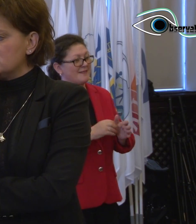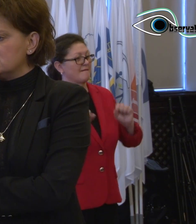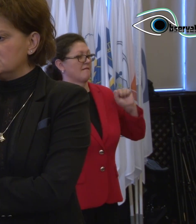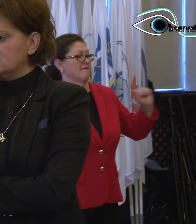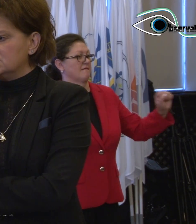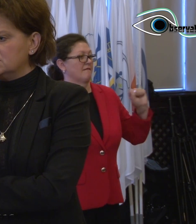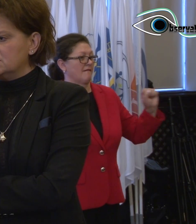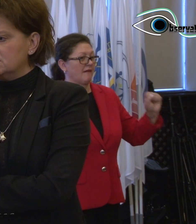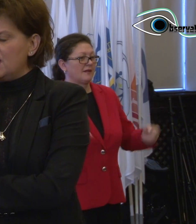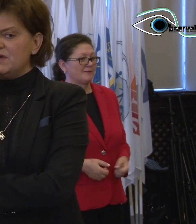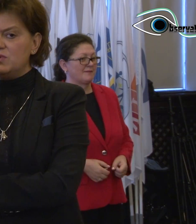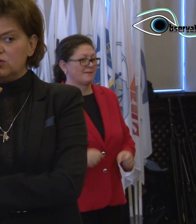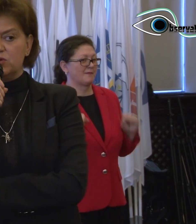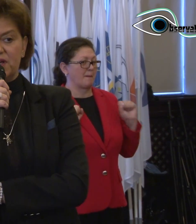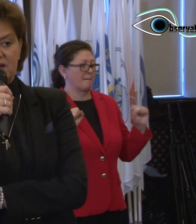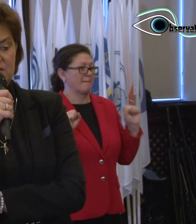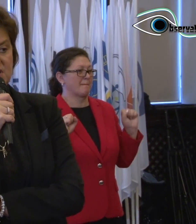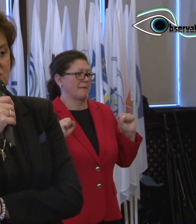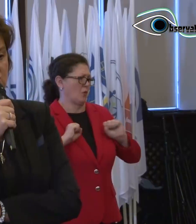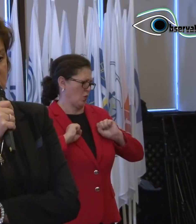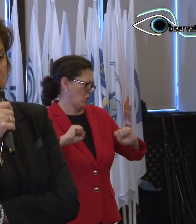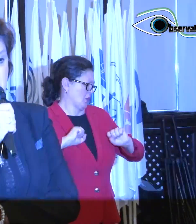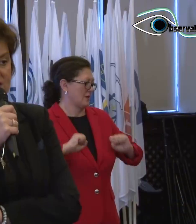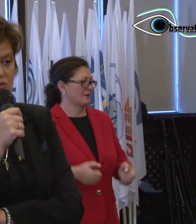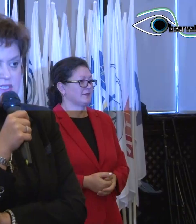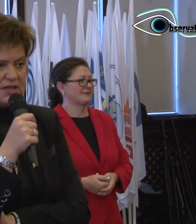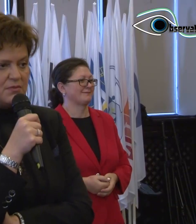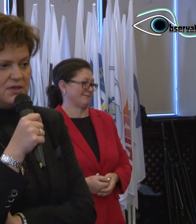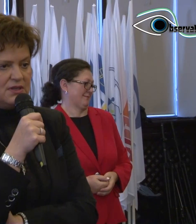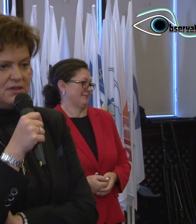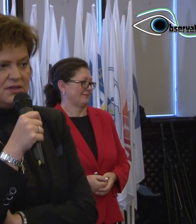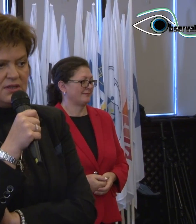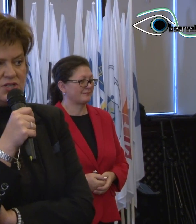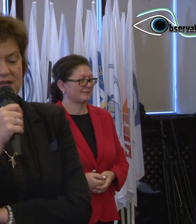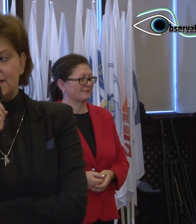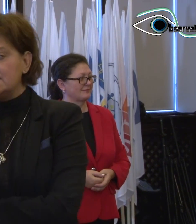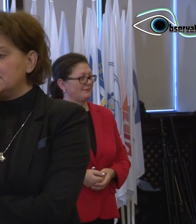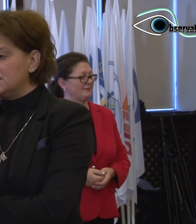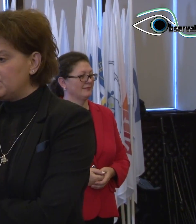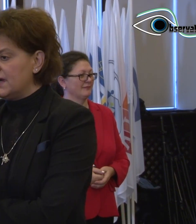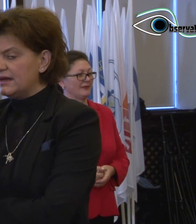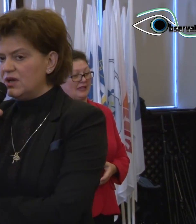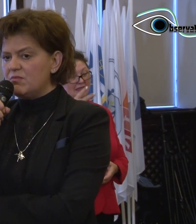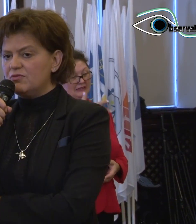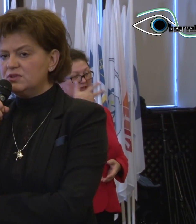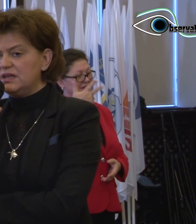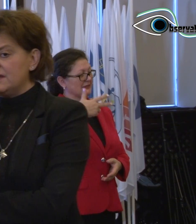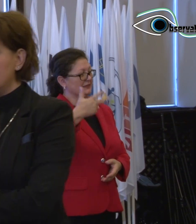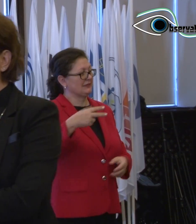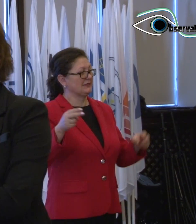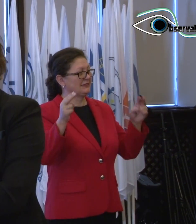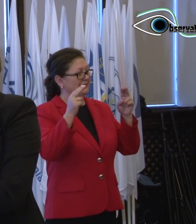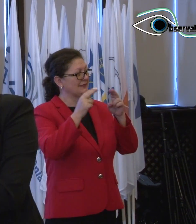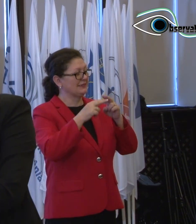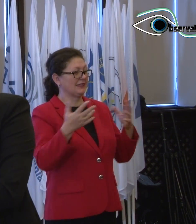Avem curaj. Avem lucruri pe care vrem să le susținem și ne susținem. Cele trei întâlniri pe care noi le-am avut